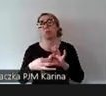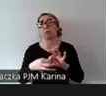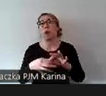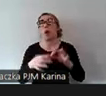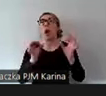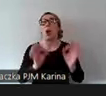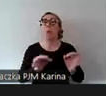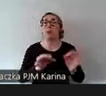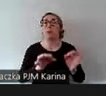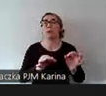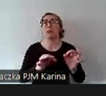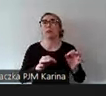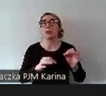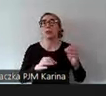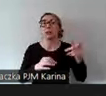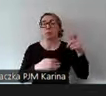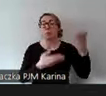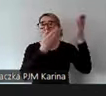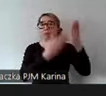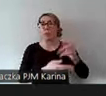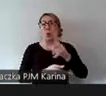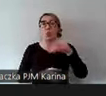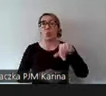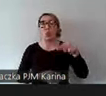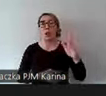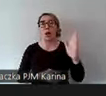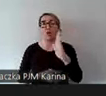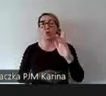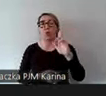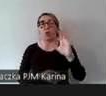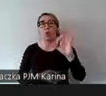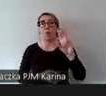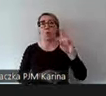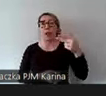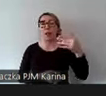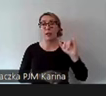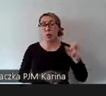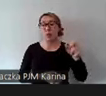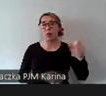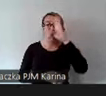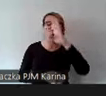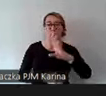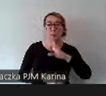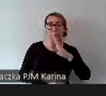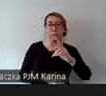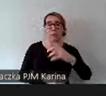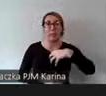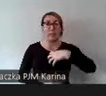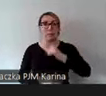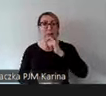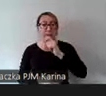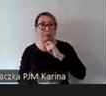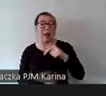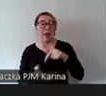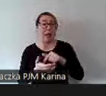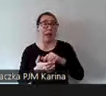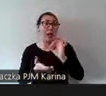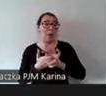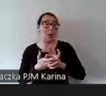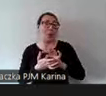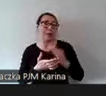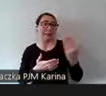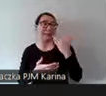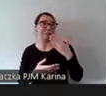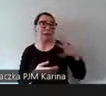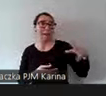ambasadora na rzecz słuchu Łukasza Kowalskiego, który jest słabosłyszącym stand-uperem, którego całkiem niedawno razem z